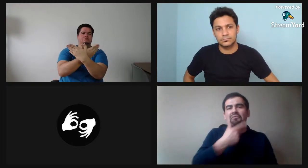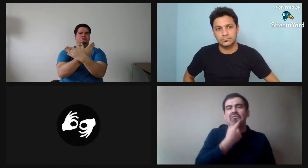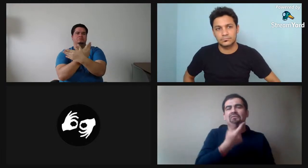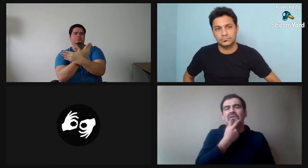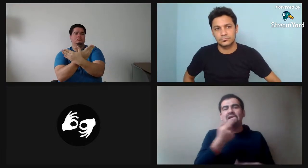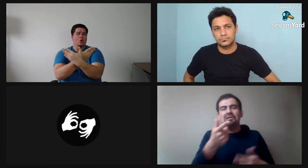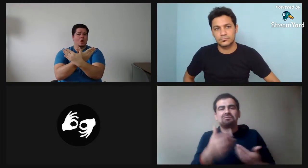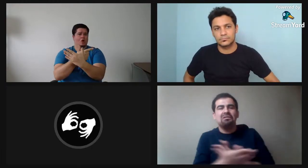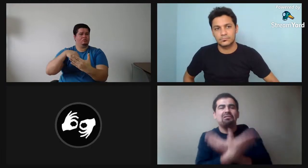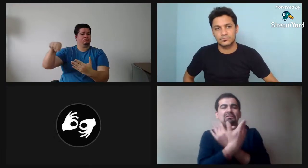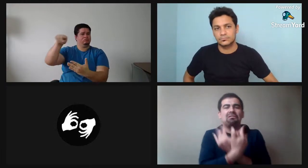¿Más a usted?